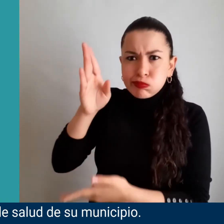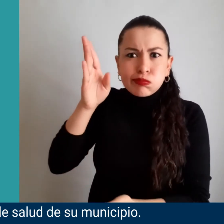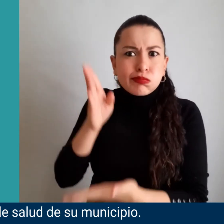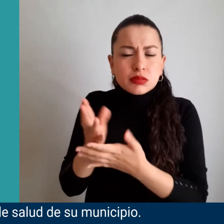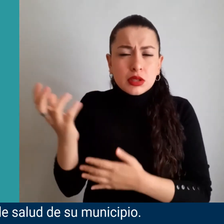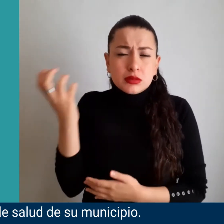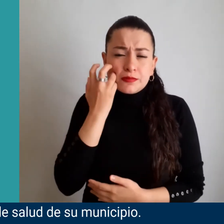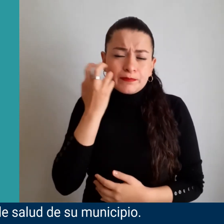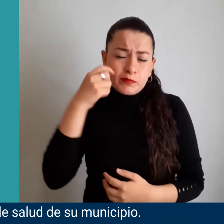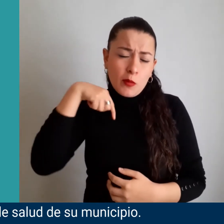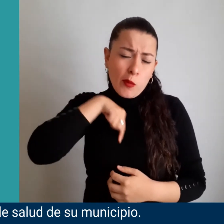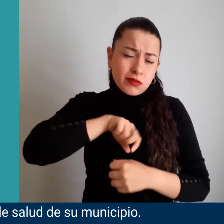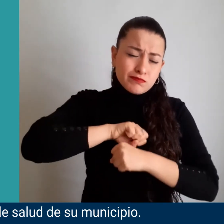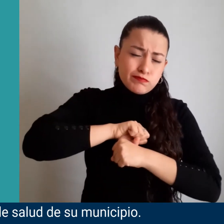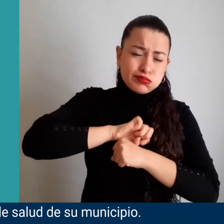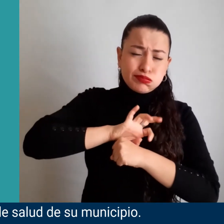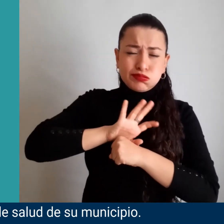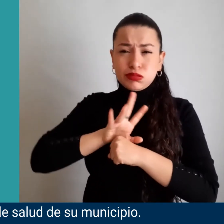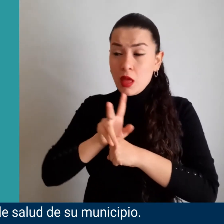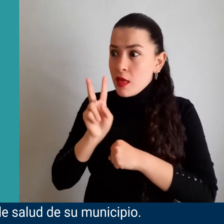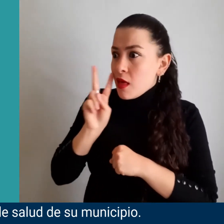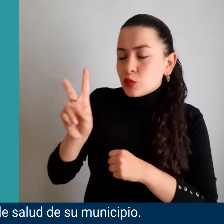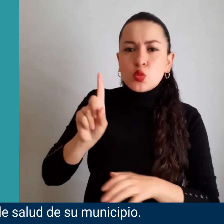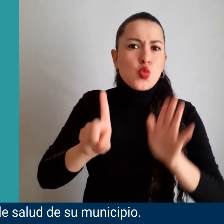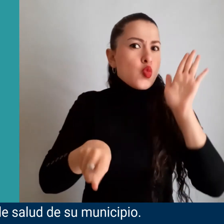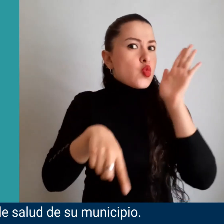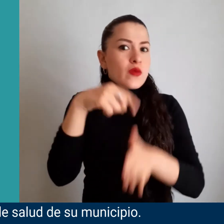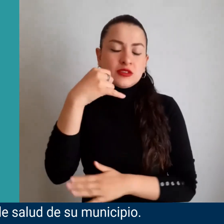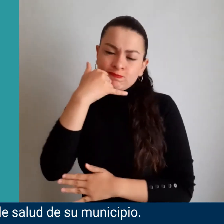por la Autoridad de Salud de su municipio.